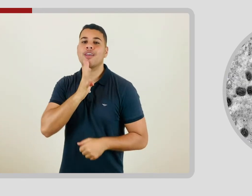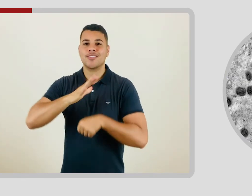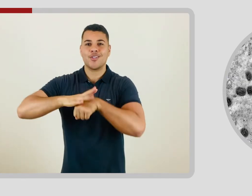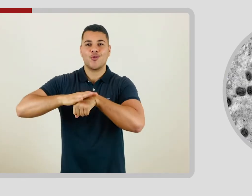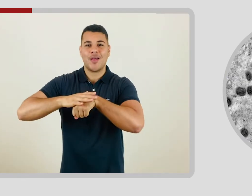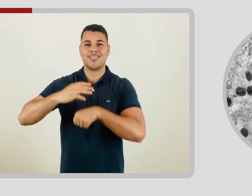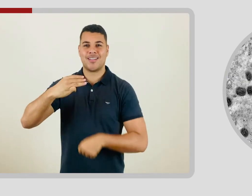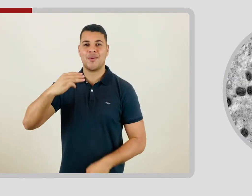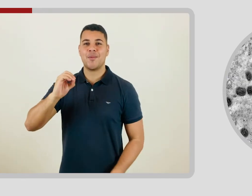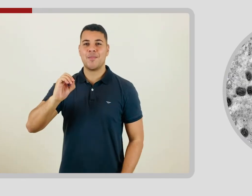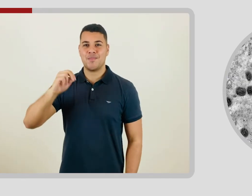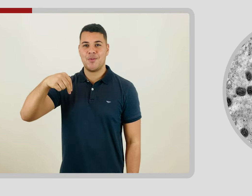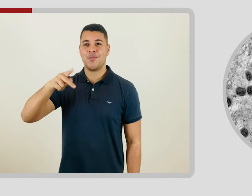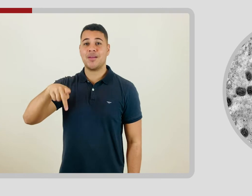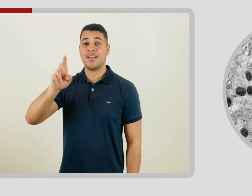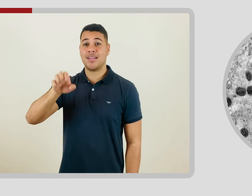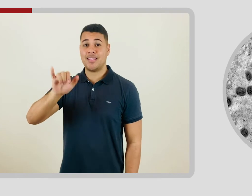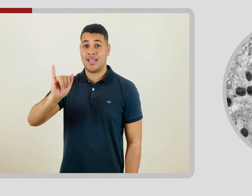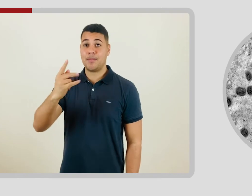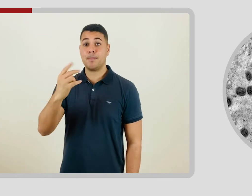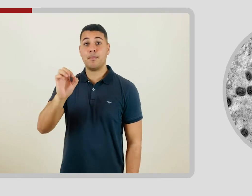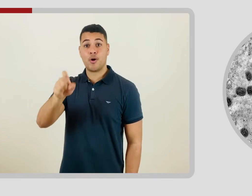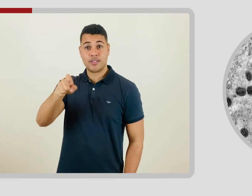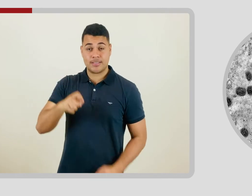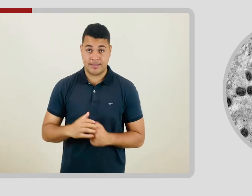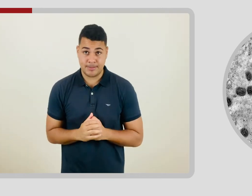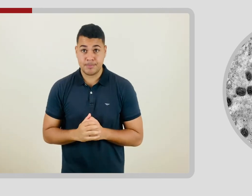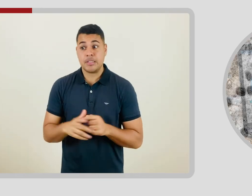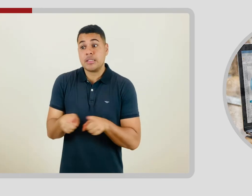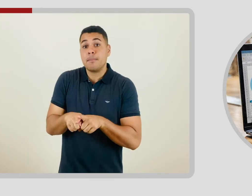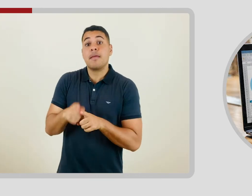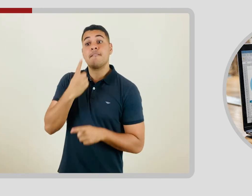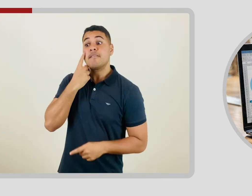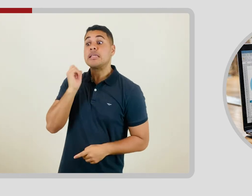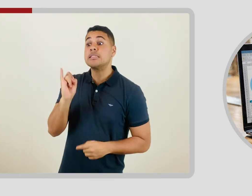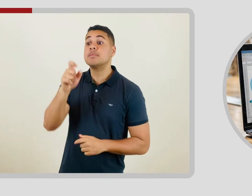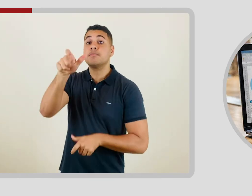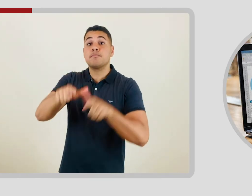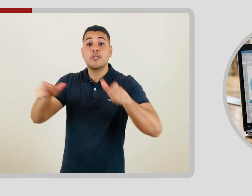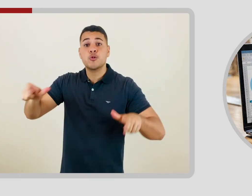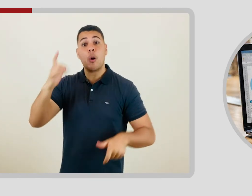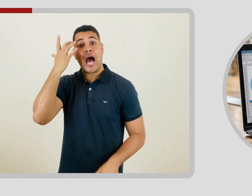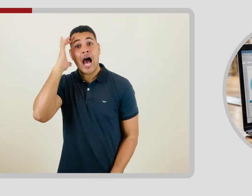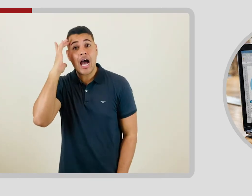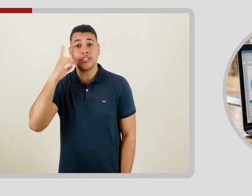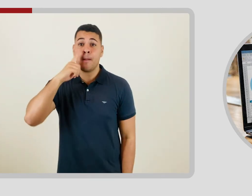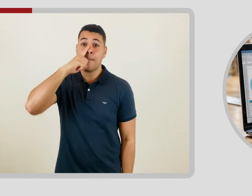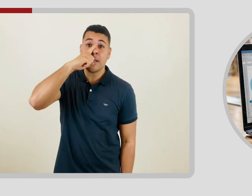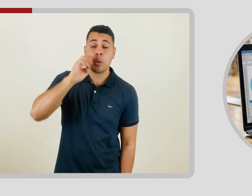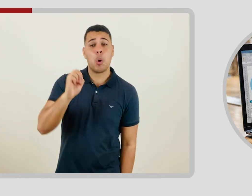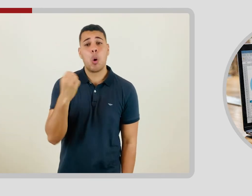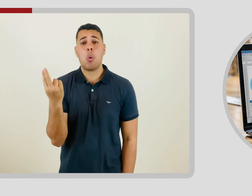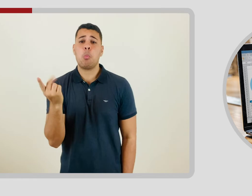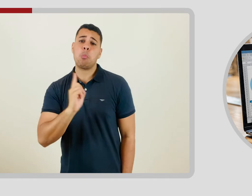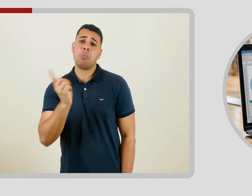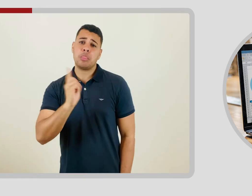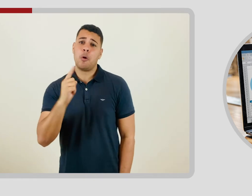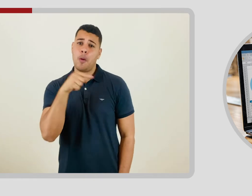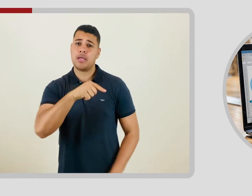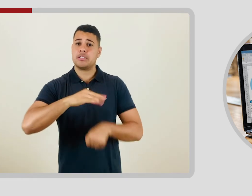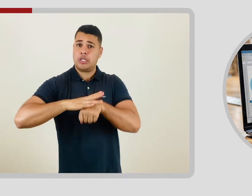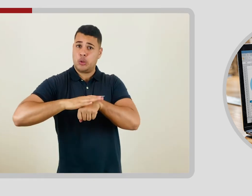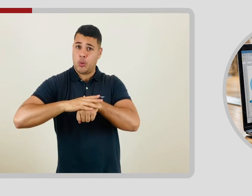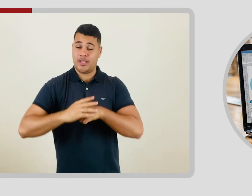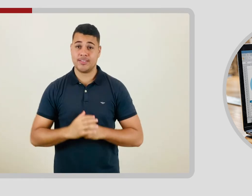sobre a monkeypox. As informações serão utilizadas para avaliar o comportamento